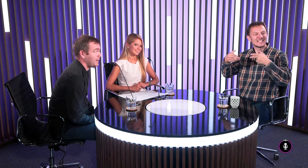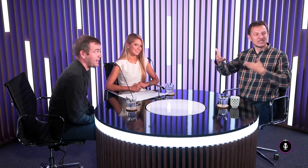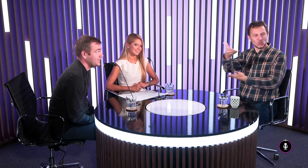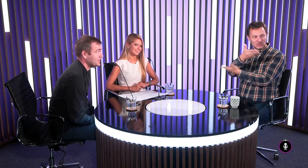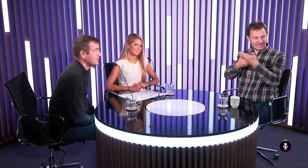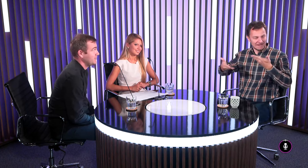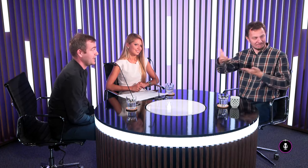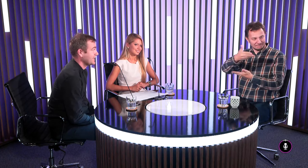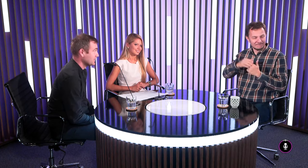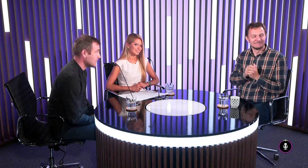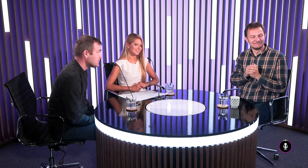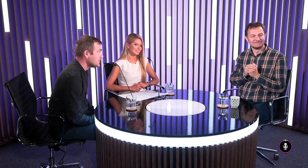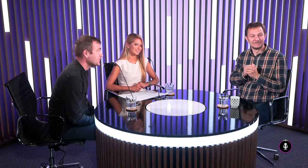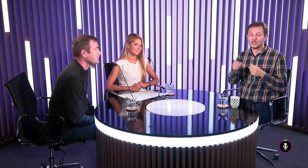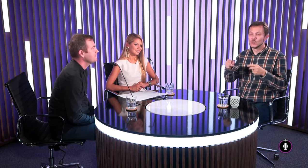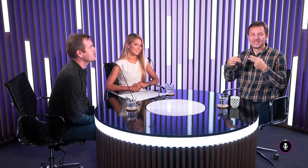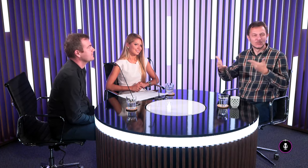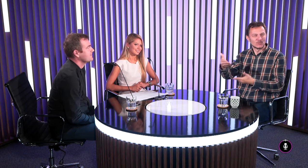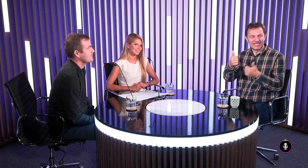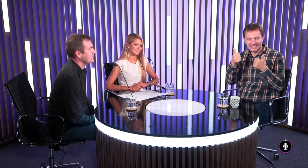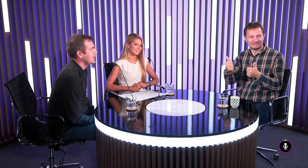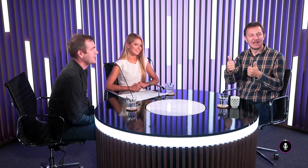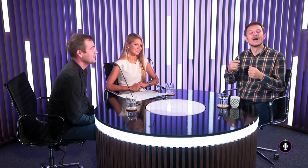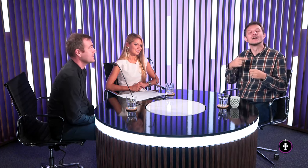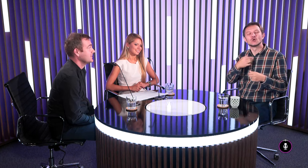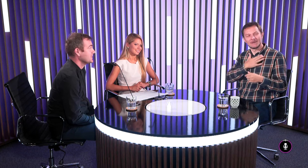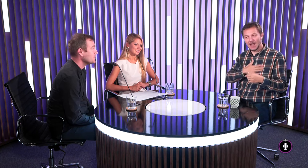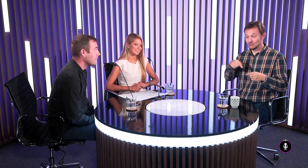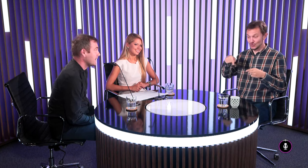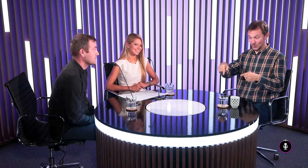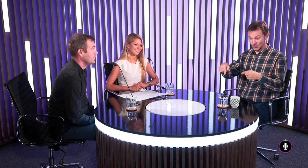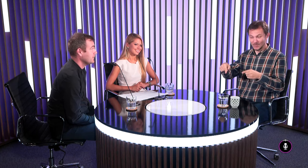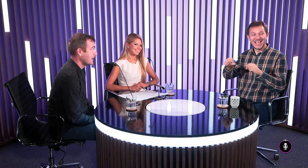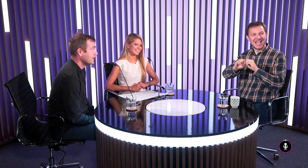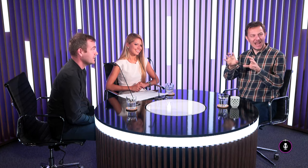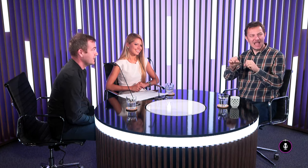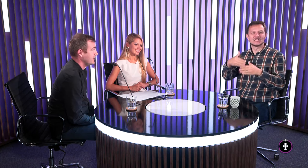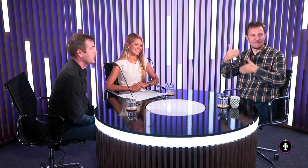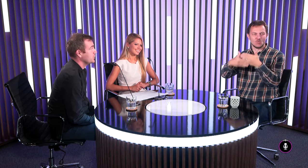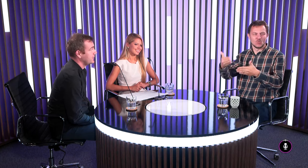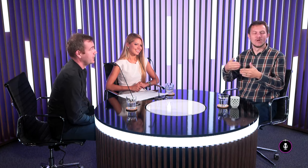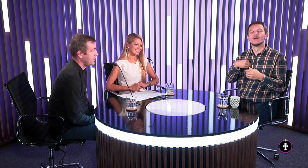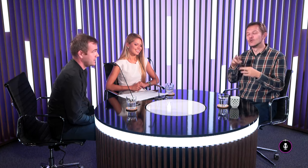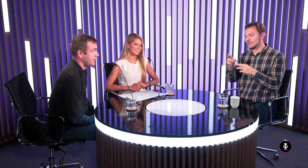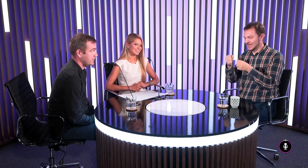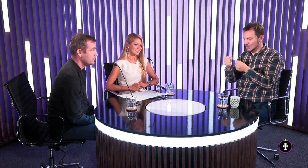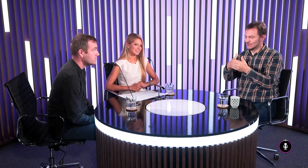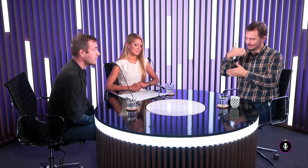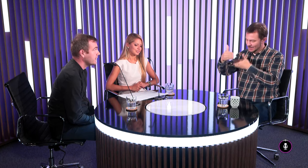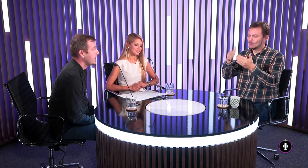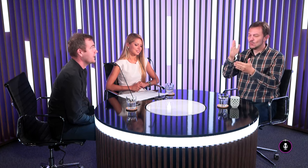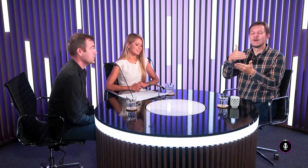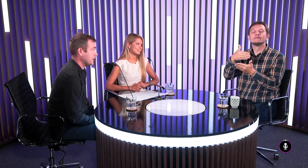mám rádosť že sa pozráte na túto diskusiu táto diskusia je super a ja som veľmi rád že táto relácia